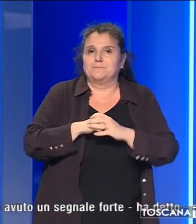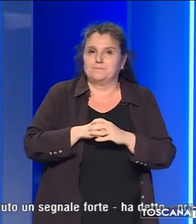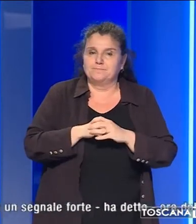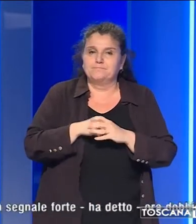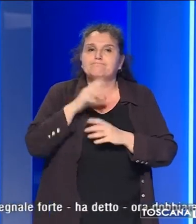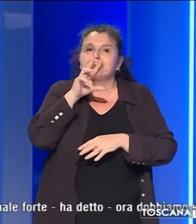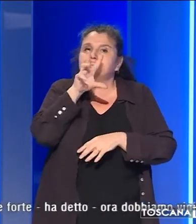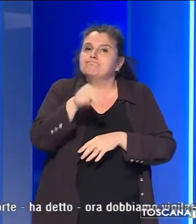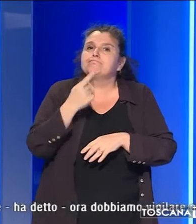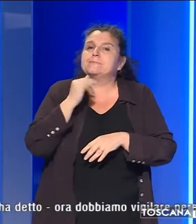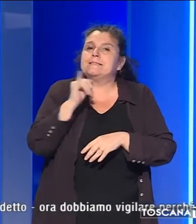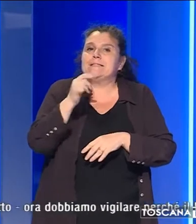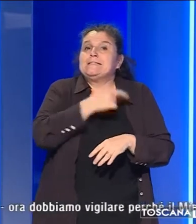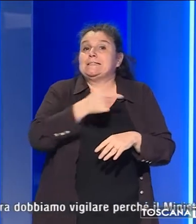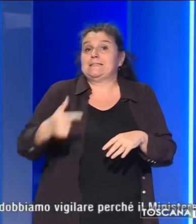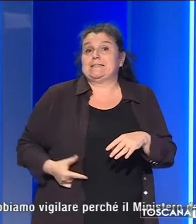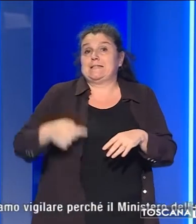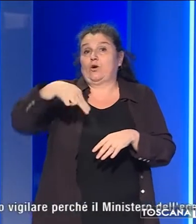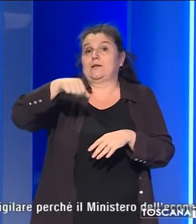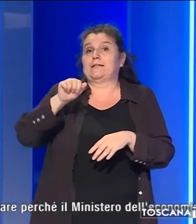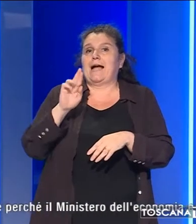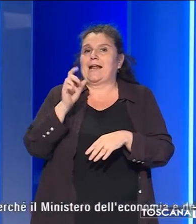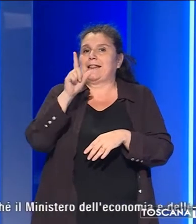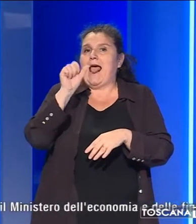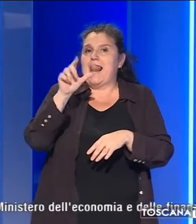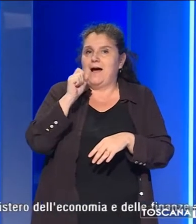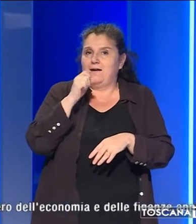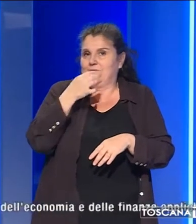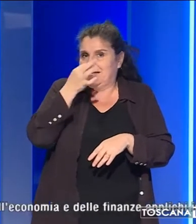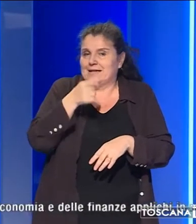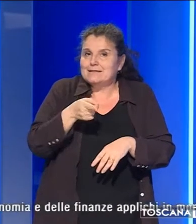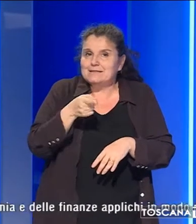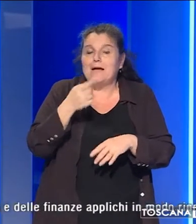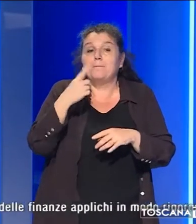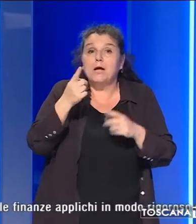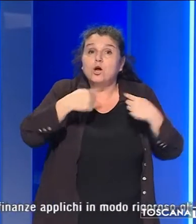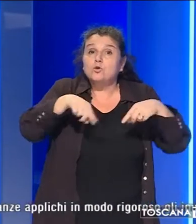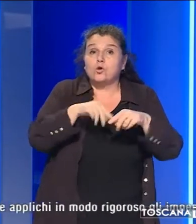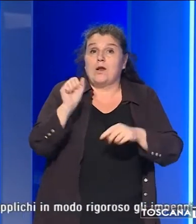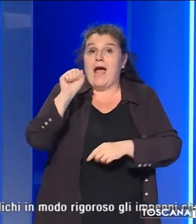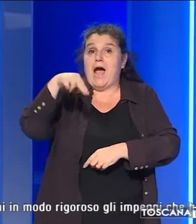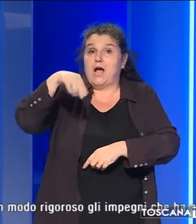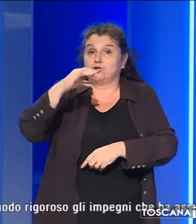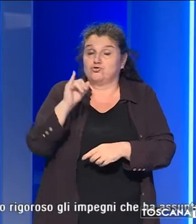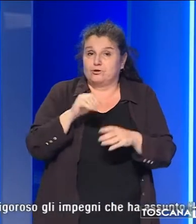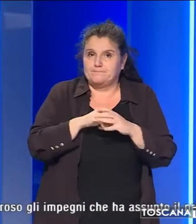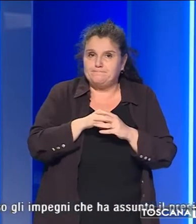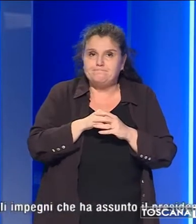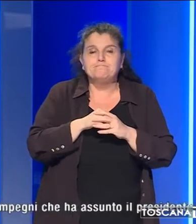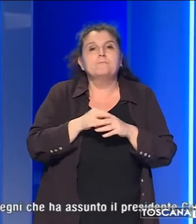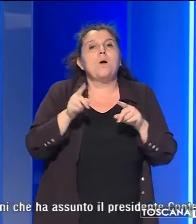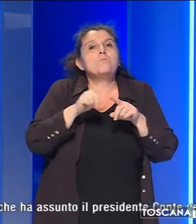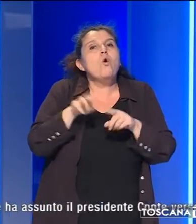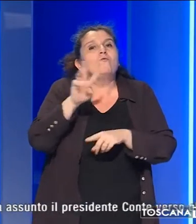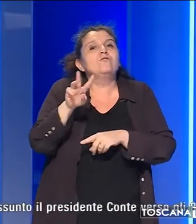Lo ha detto il sindaco di Firenze, Dario Nardella, riguardo alla video riunione del Lanci e la vice